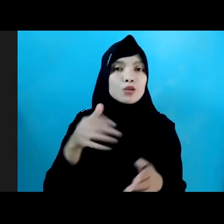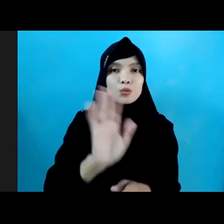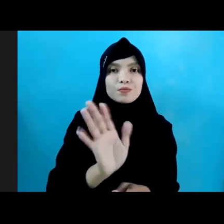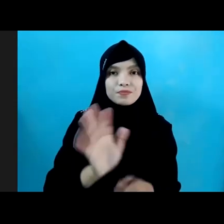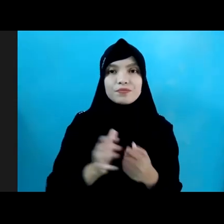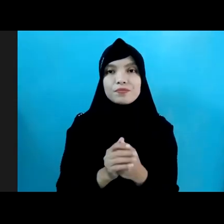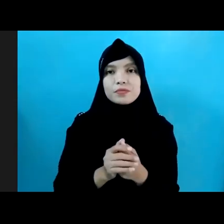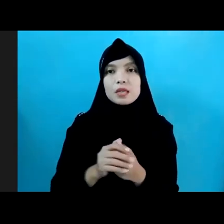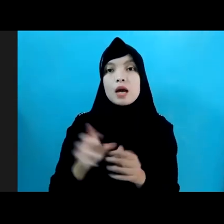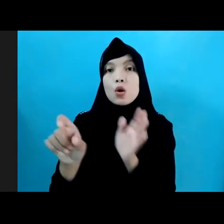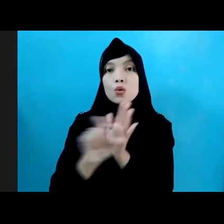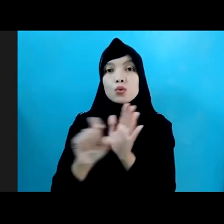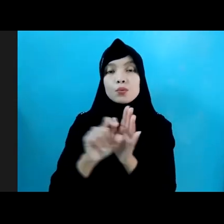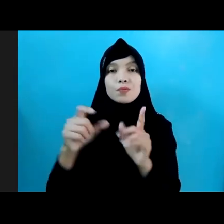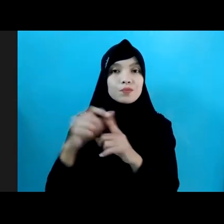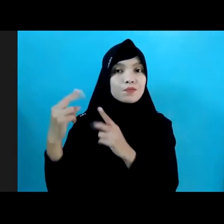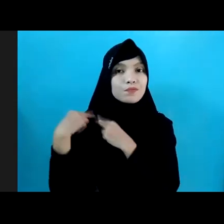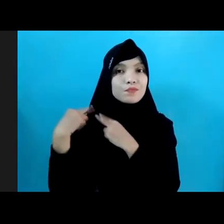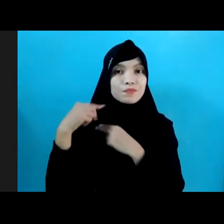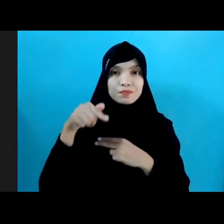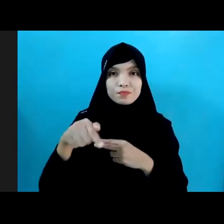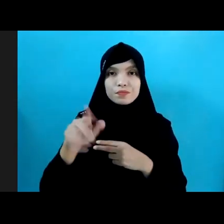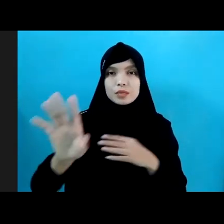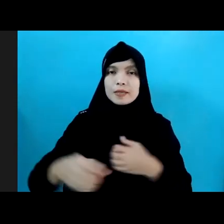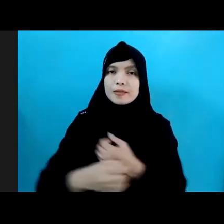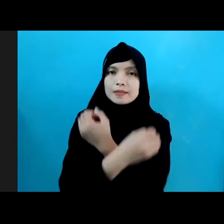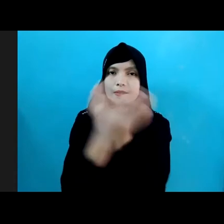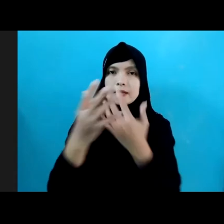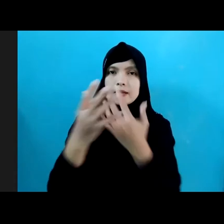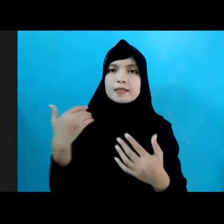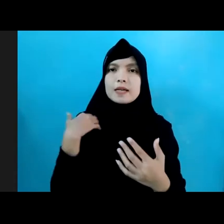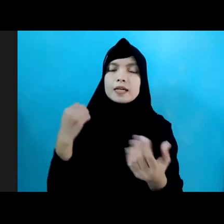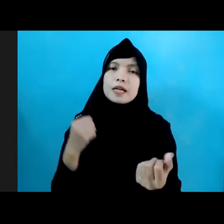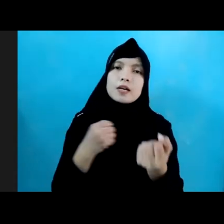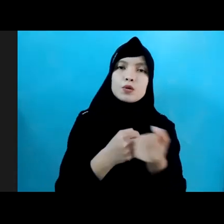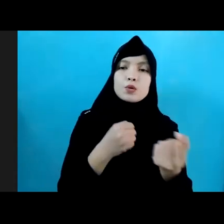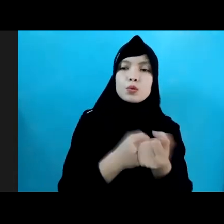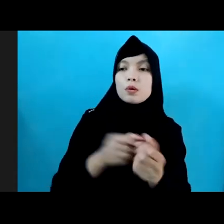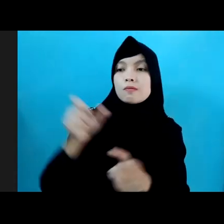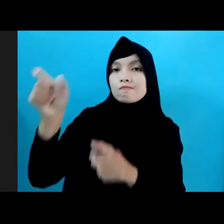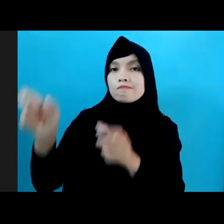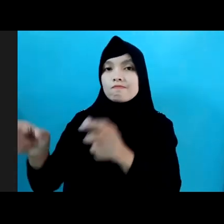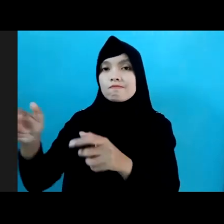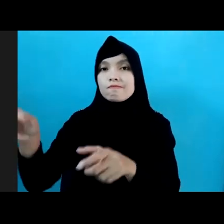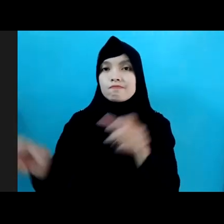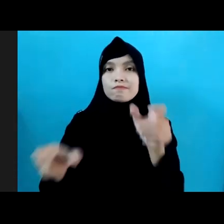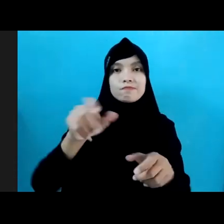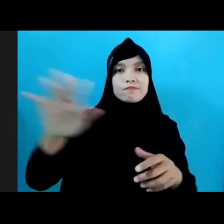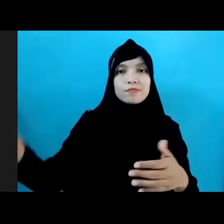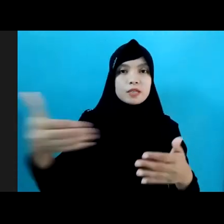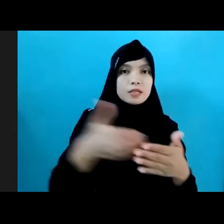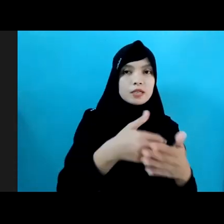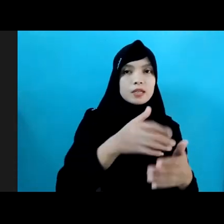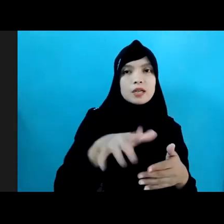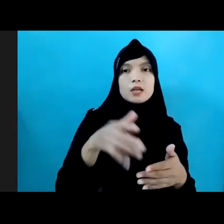amanat Undang-Undang tersebut Jelas adanya bahwa dukungan multi pihak bukan hanya imbauan semata